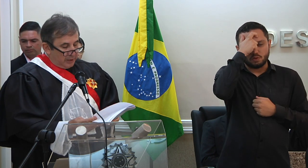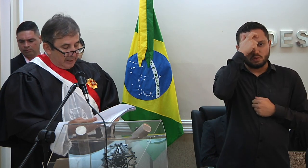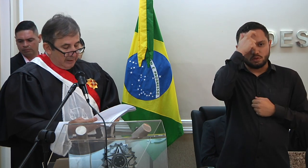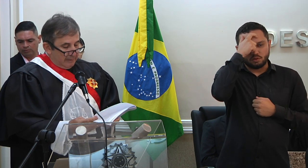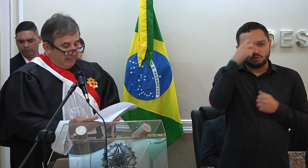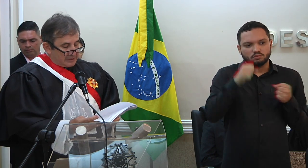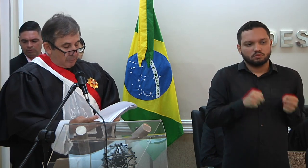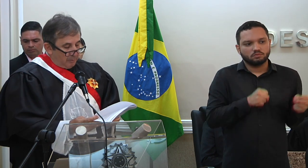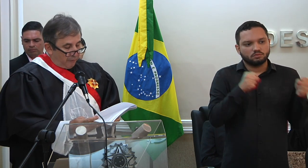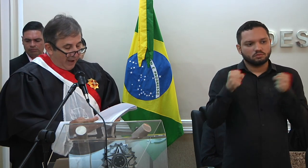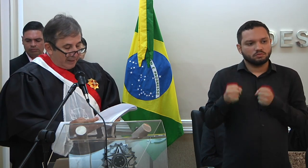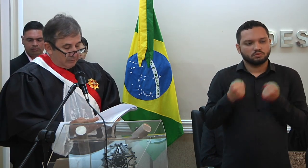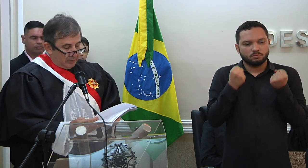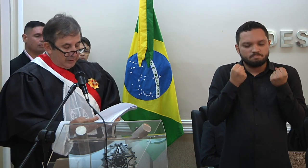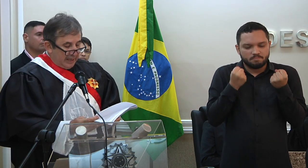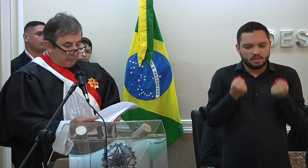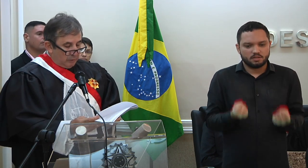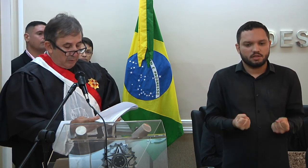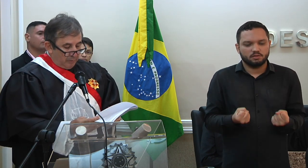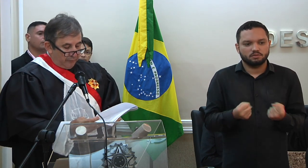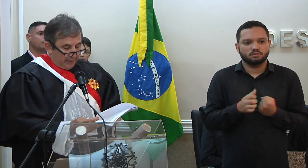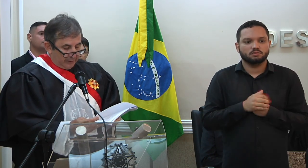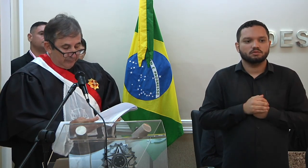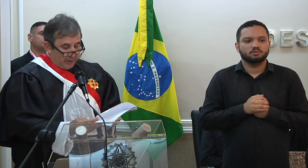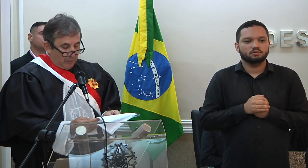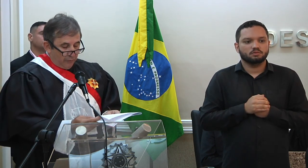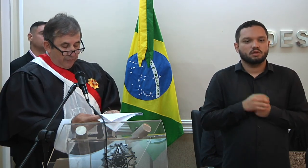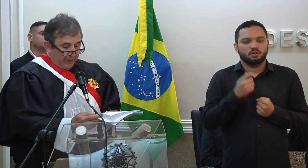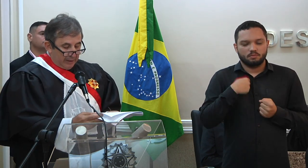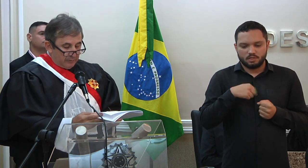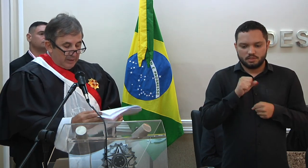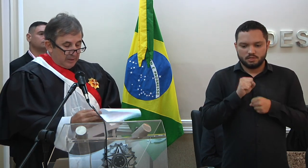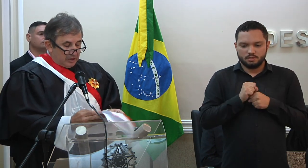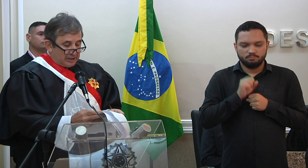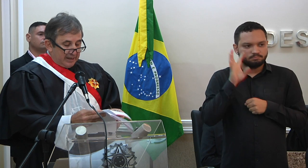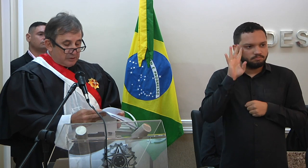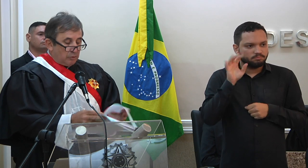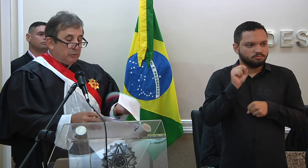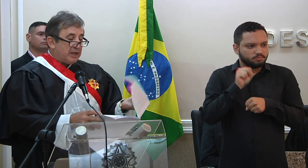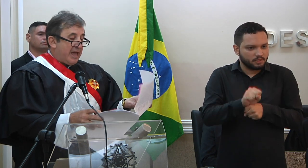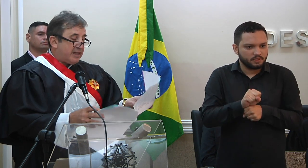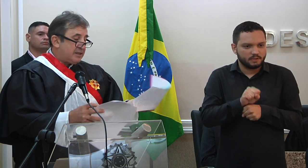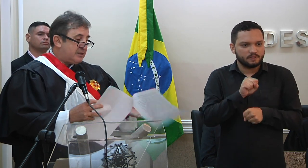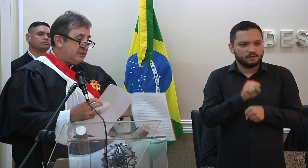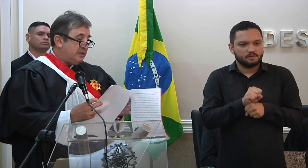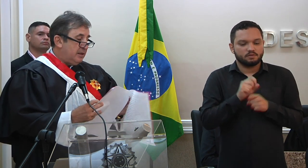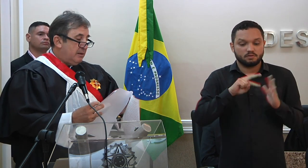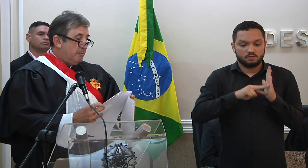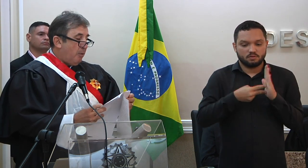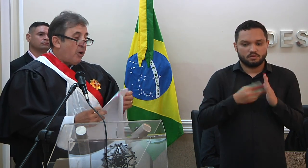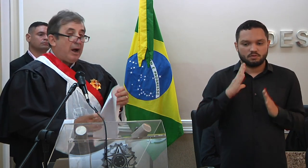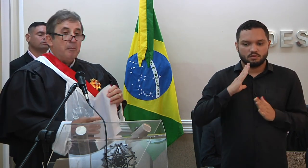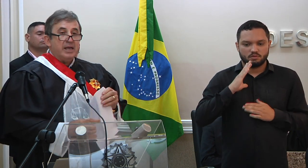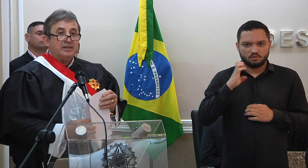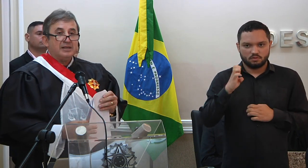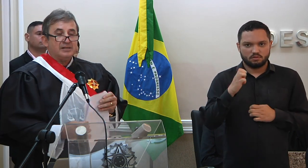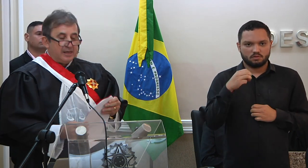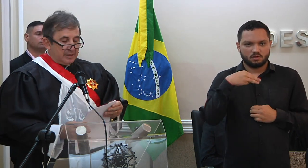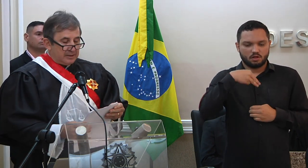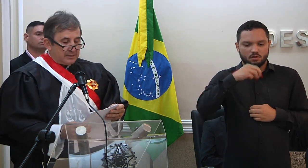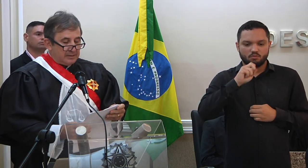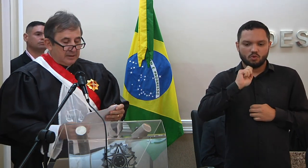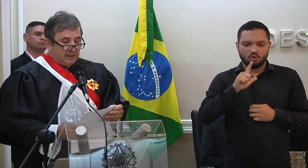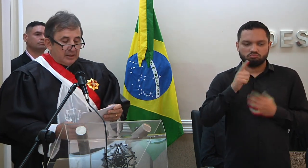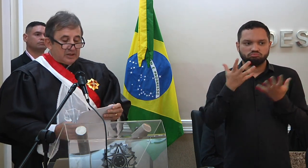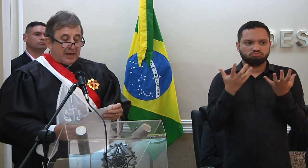de um poder pesa como fardo e atua como freio. O freio está nas condutas éticas moralmente